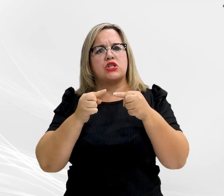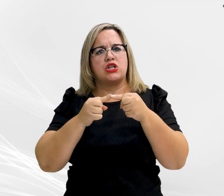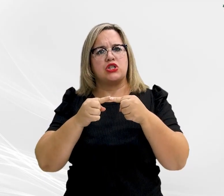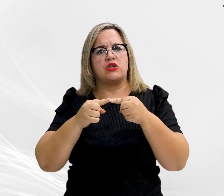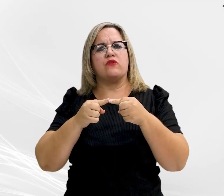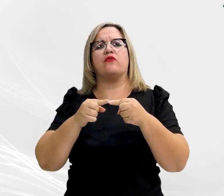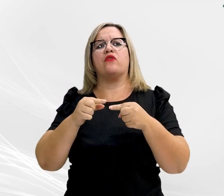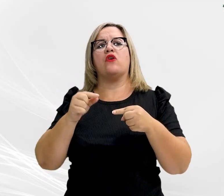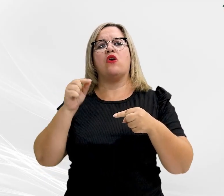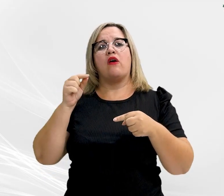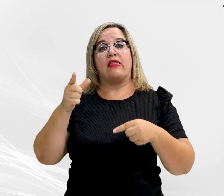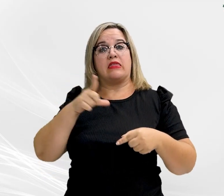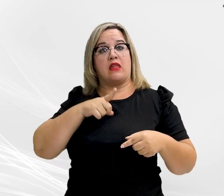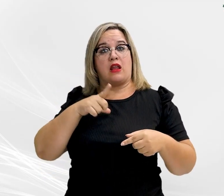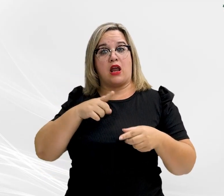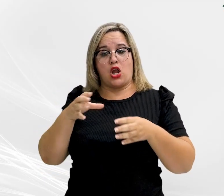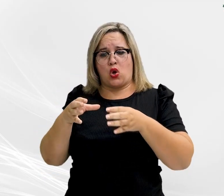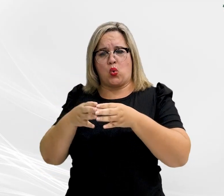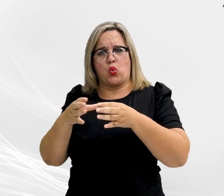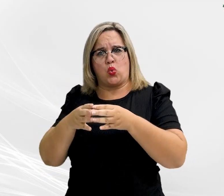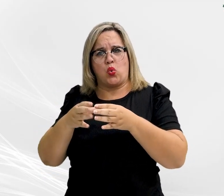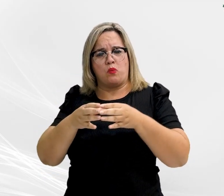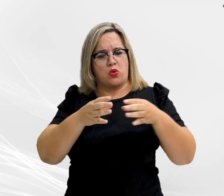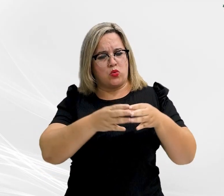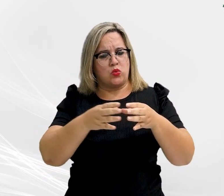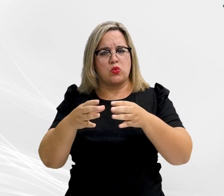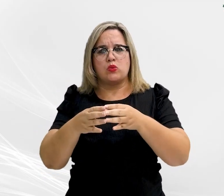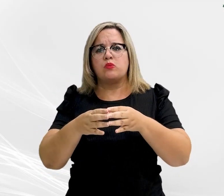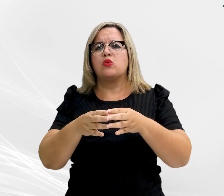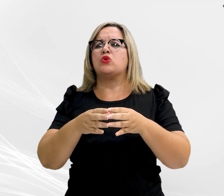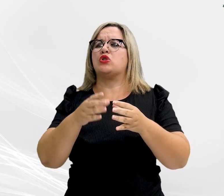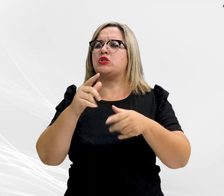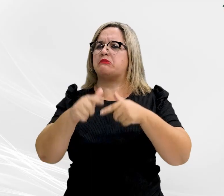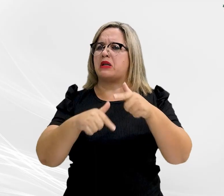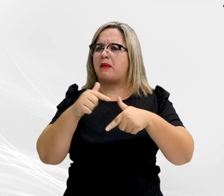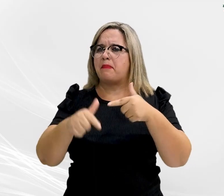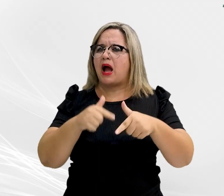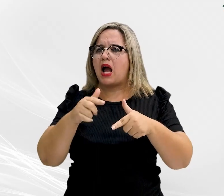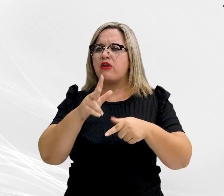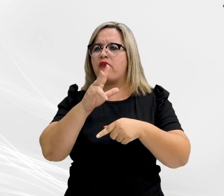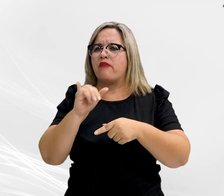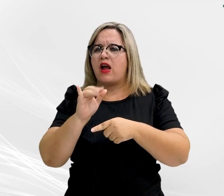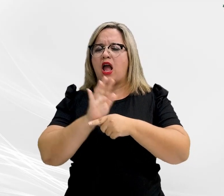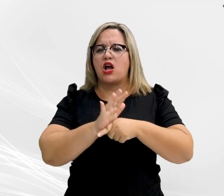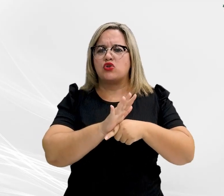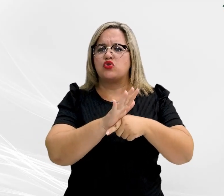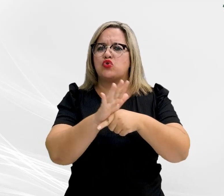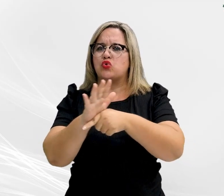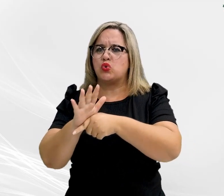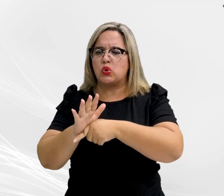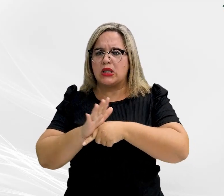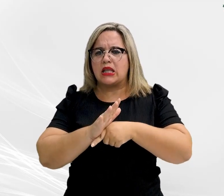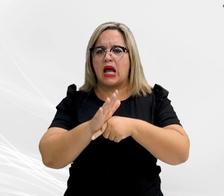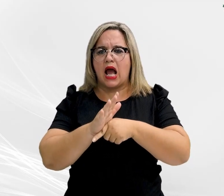Justiça. Teremos grupos de trabalho divididos de forma a contemplar a área meio e a área fim,